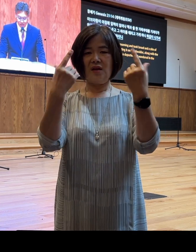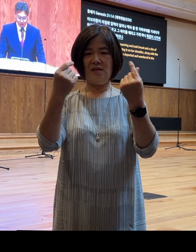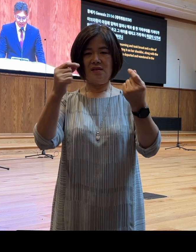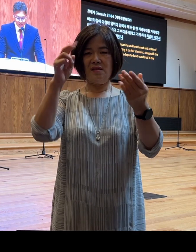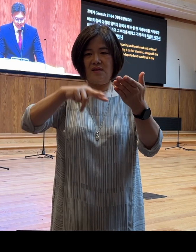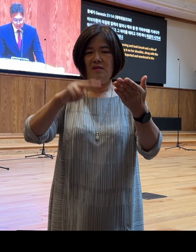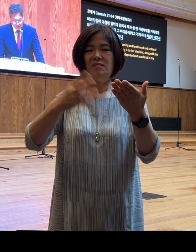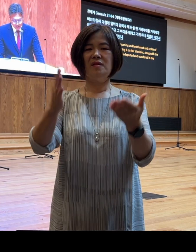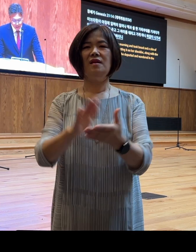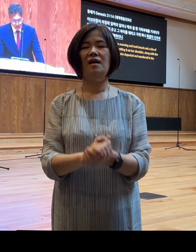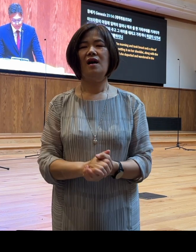시작